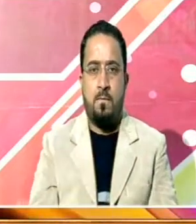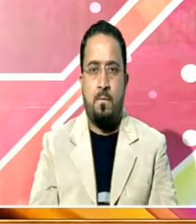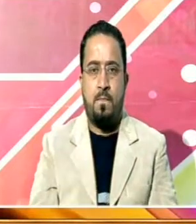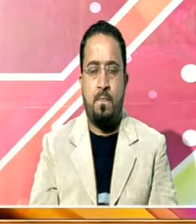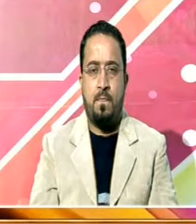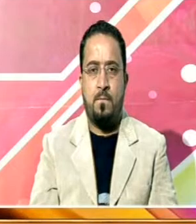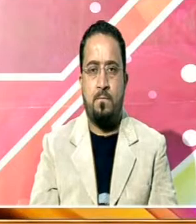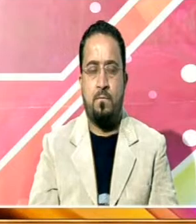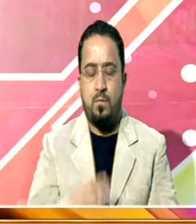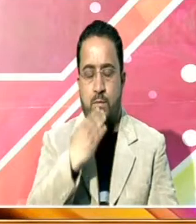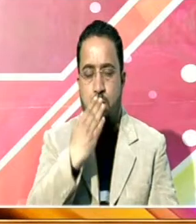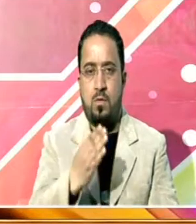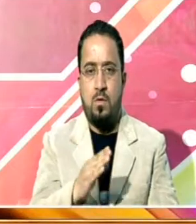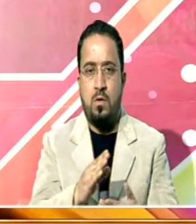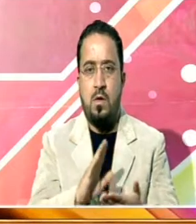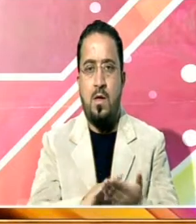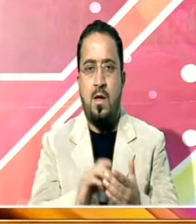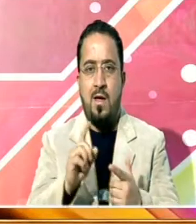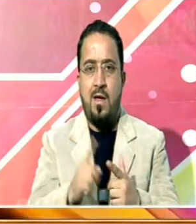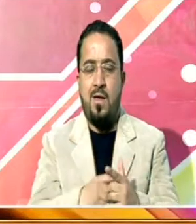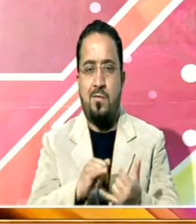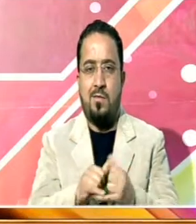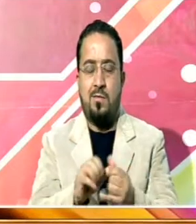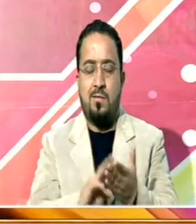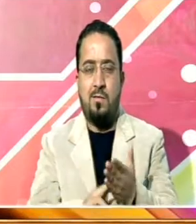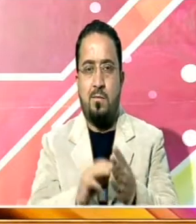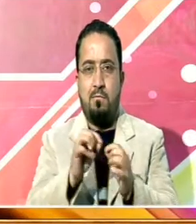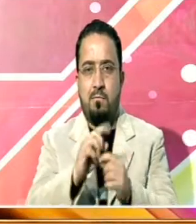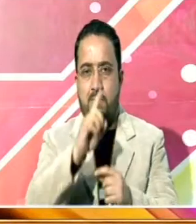انہوں نے یہ بھی کہا کہ سچبار طبیان کے تحت